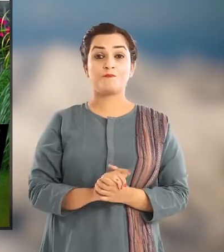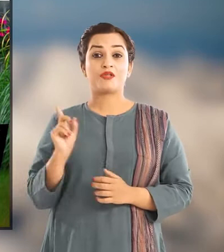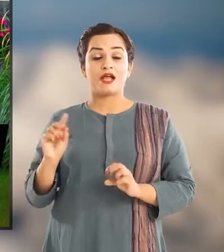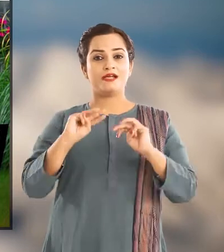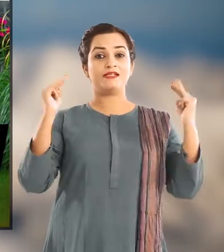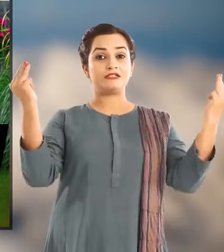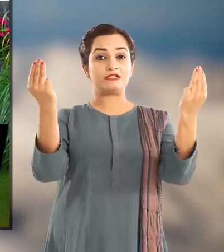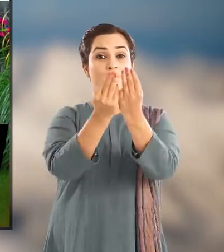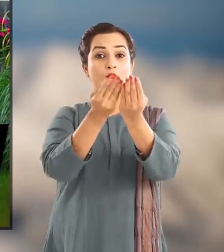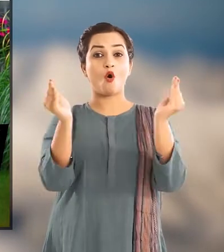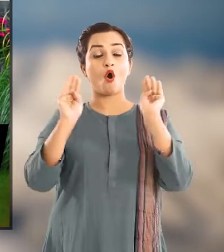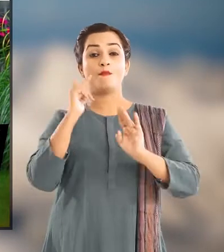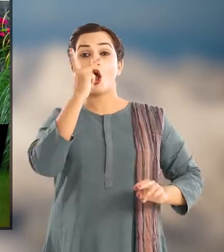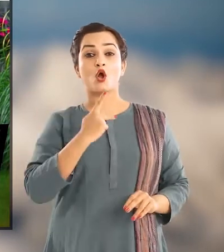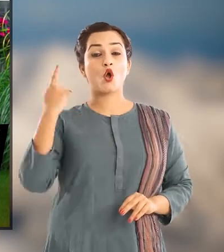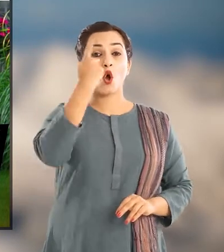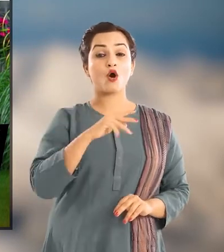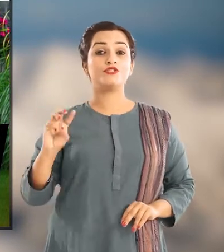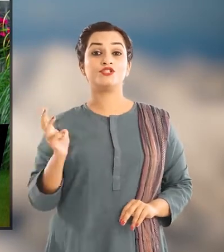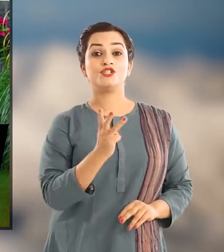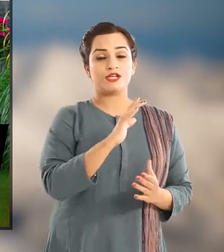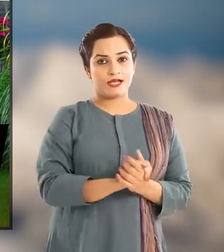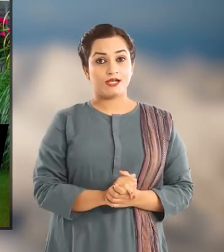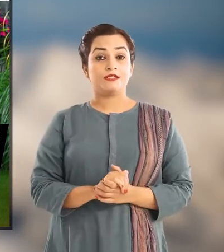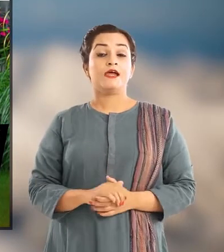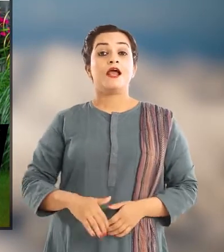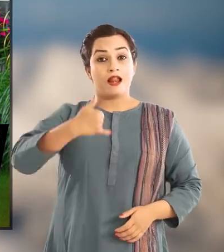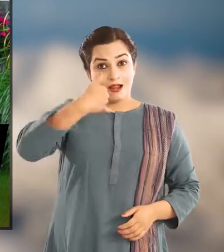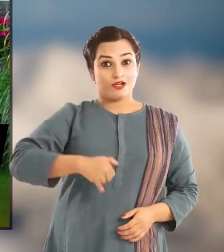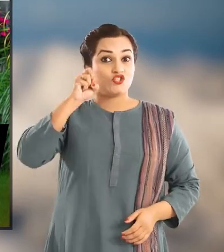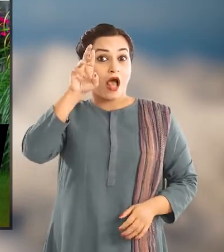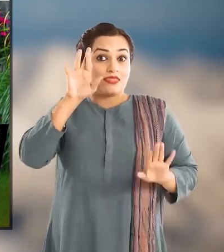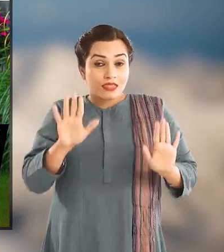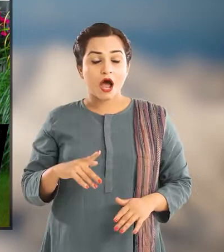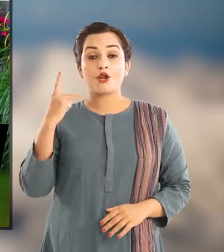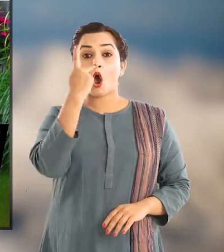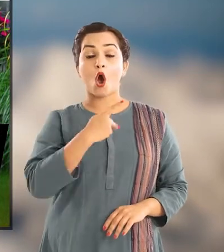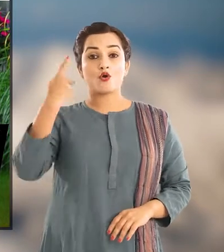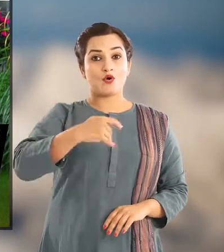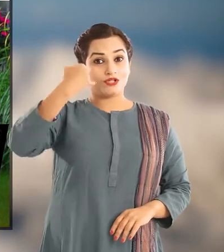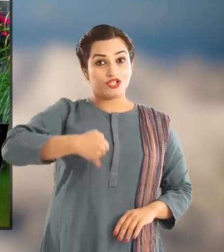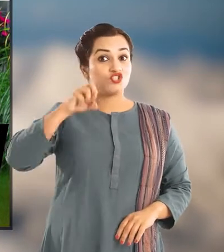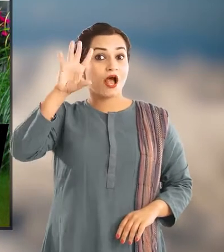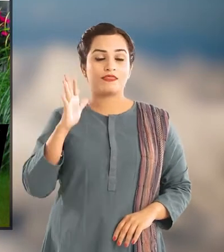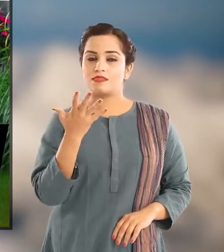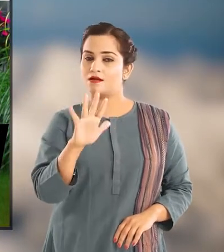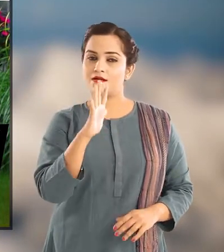इस माहौल में कौन सी resources living है और कौन सी non-living है Find out the living